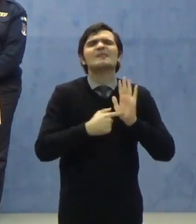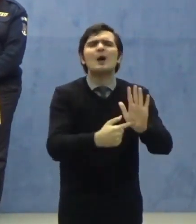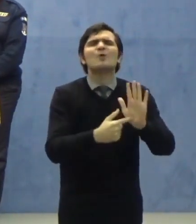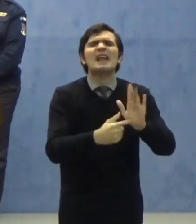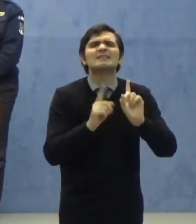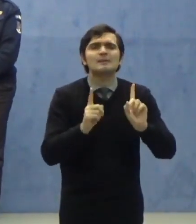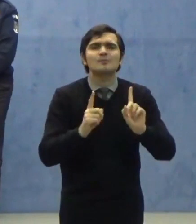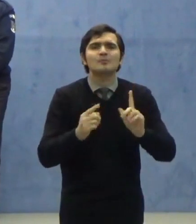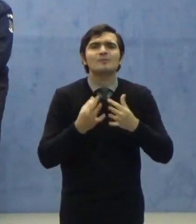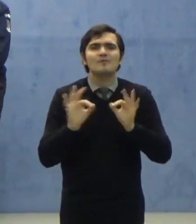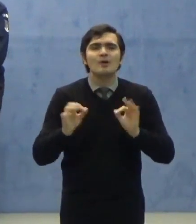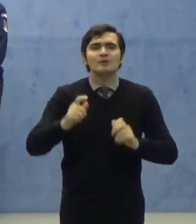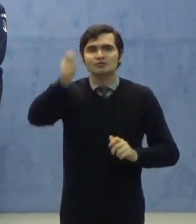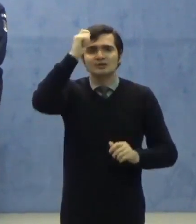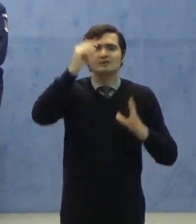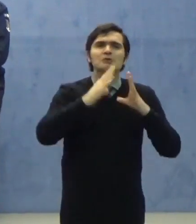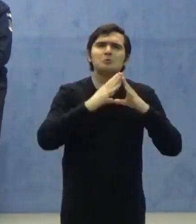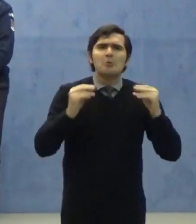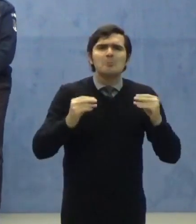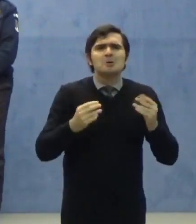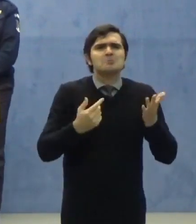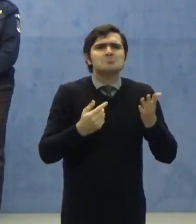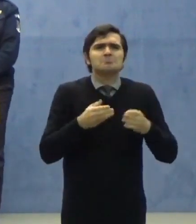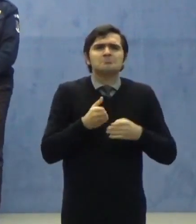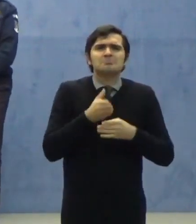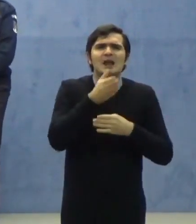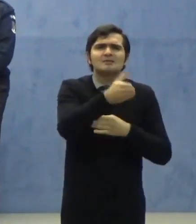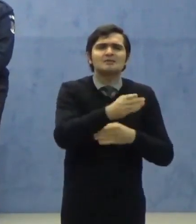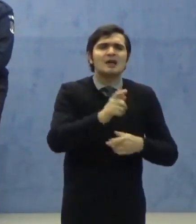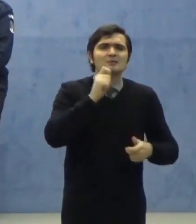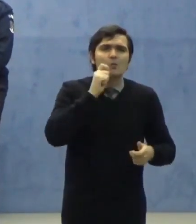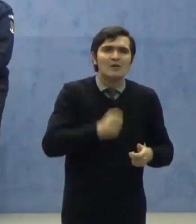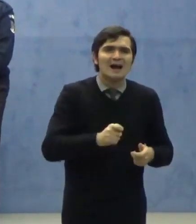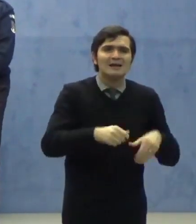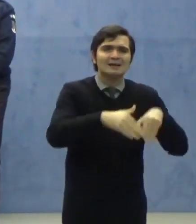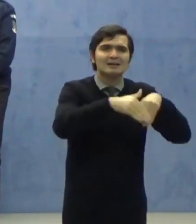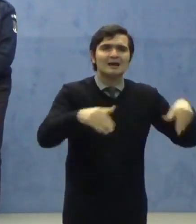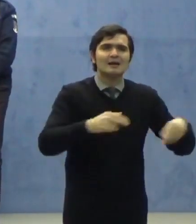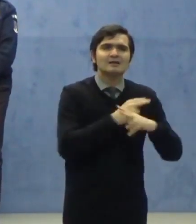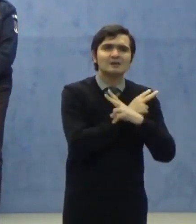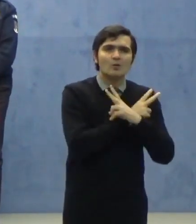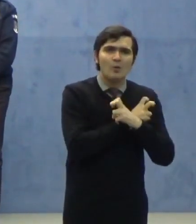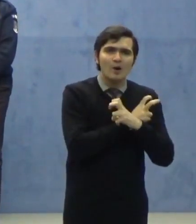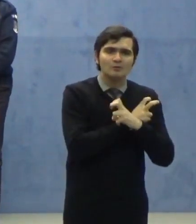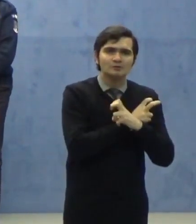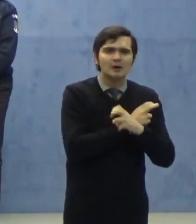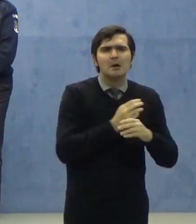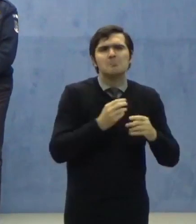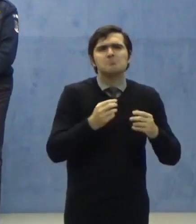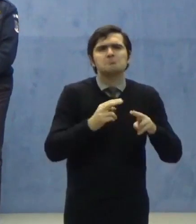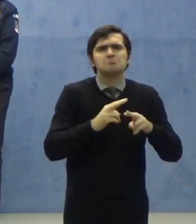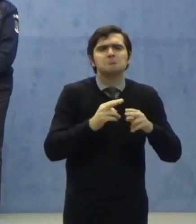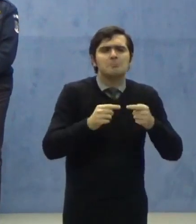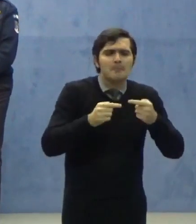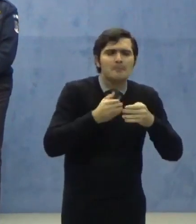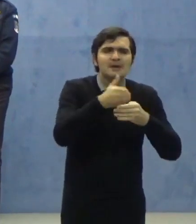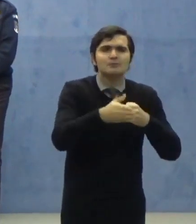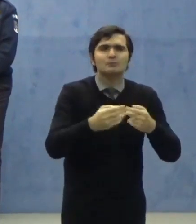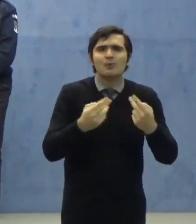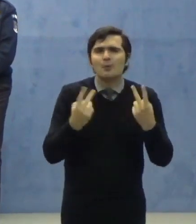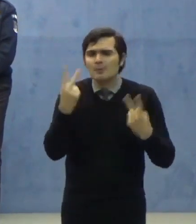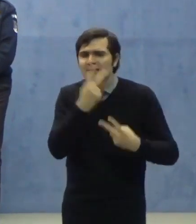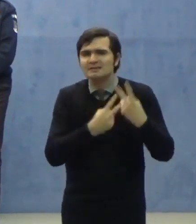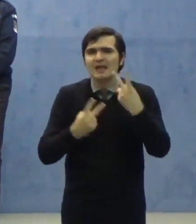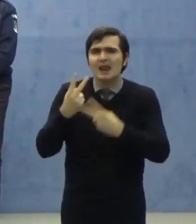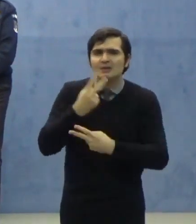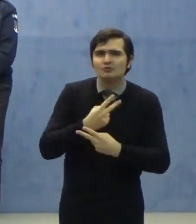exemplu, cetățenii români tranzitează Ungaria, de la granița cu Austria, printr-o înțelegere cu partenerii